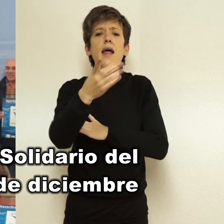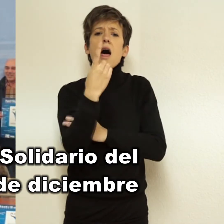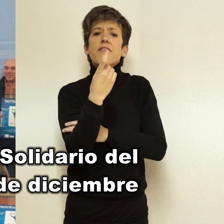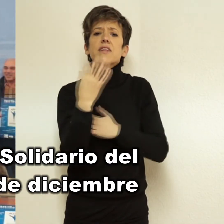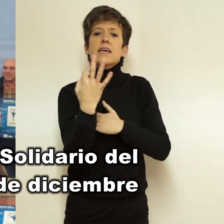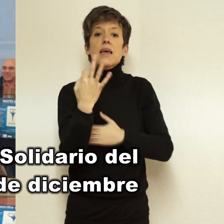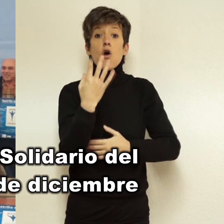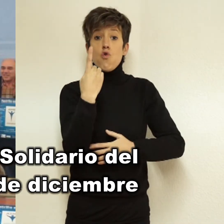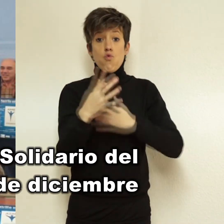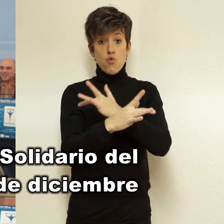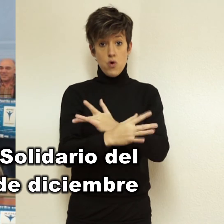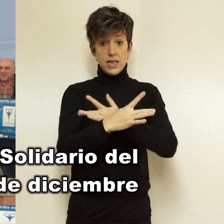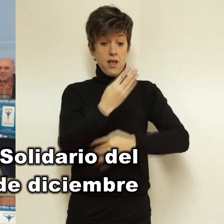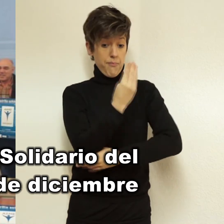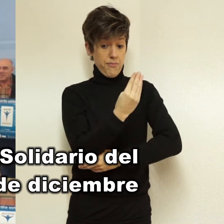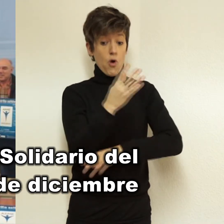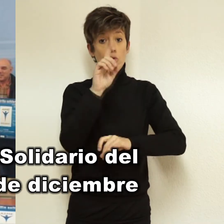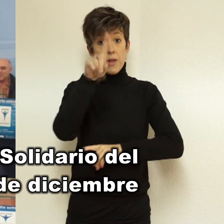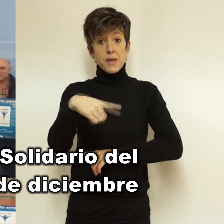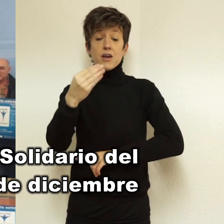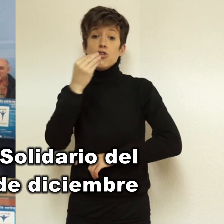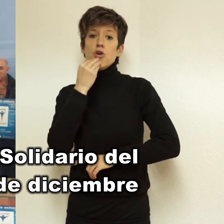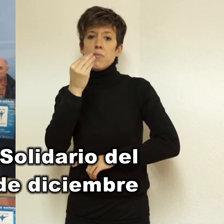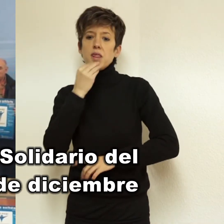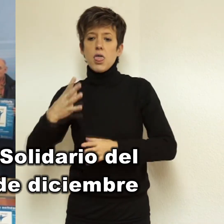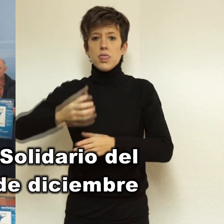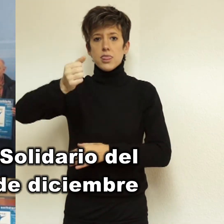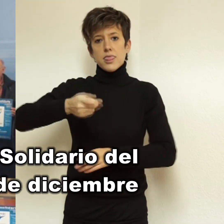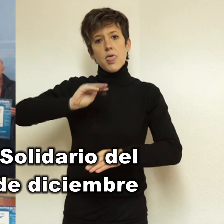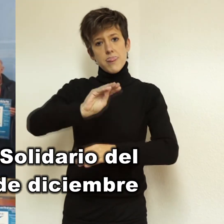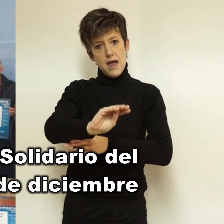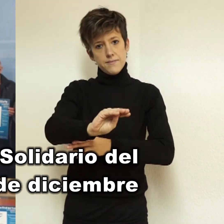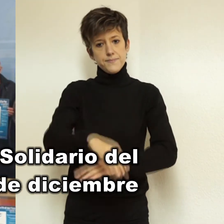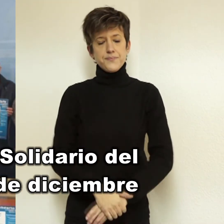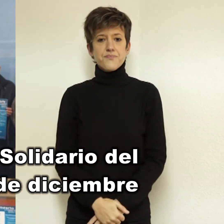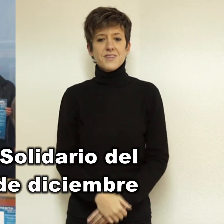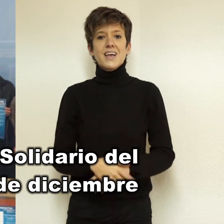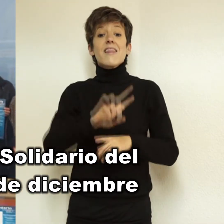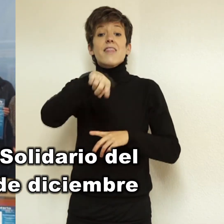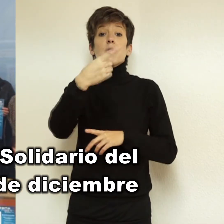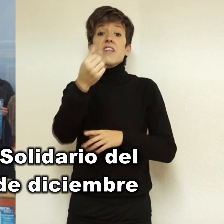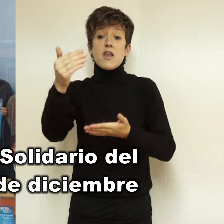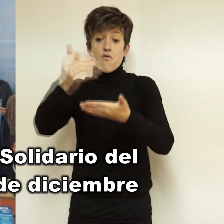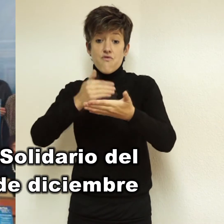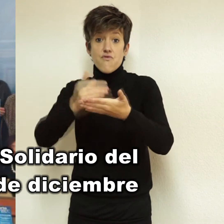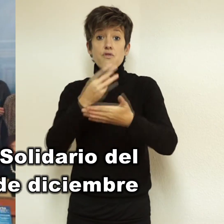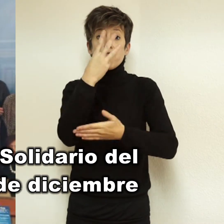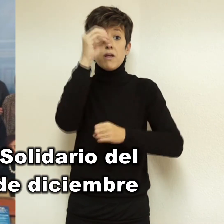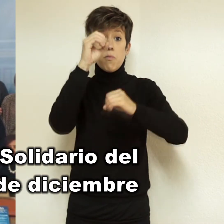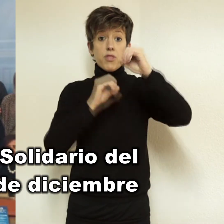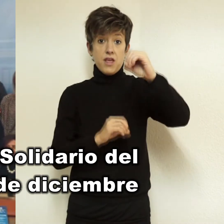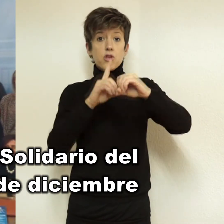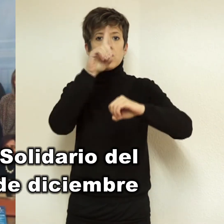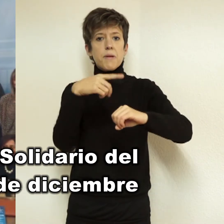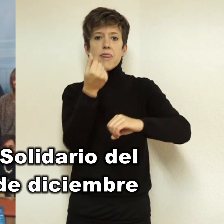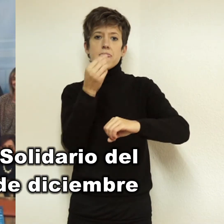o de un kilo de comida no perecedera o navideña. De la recaudación total, un 3% se destinará también